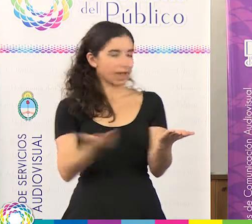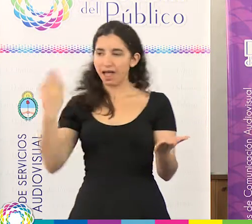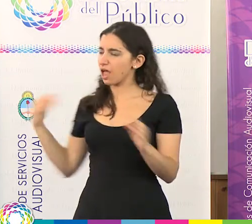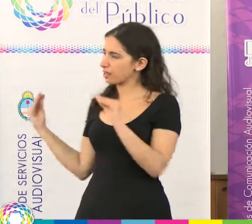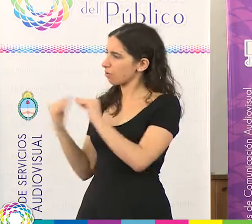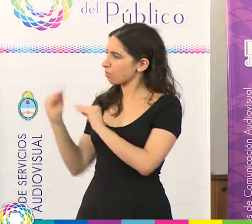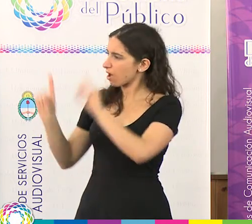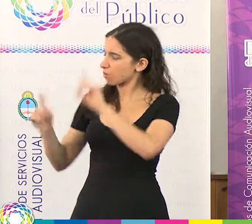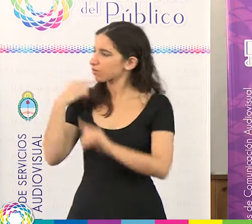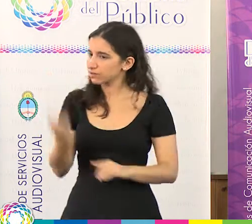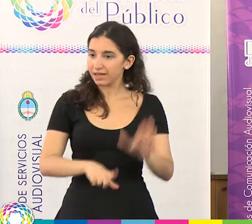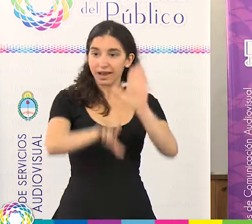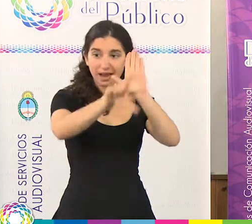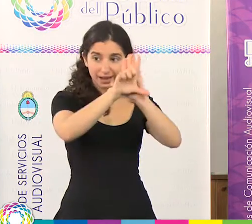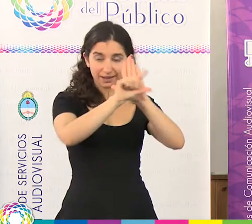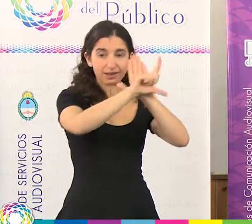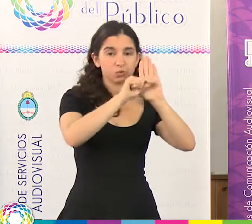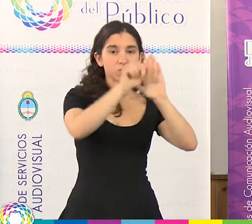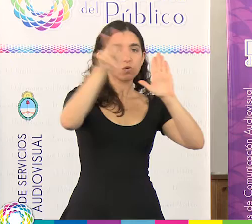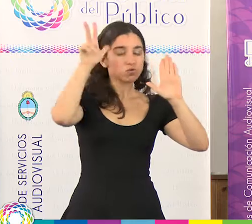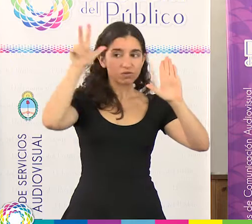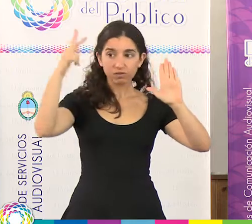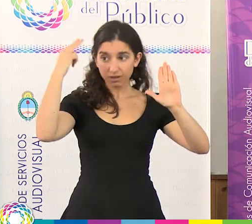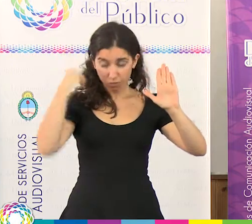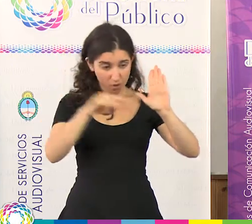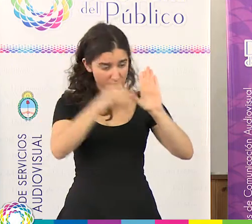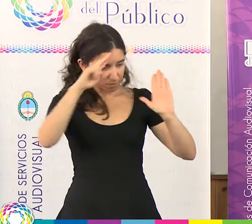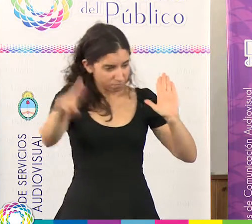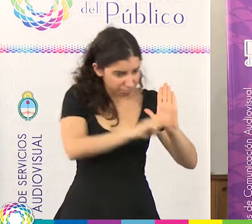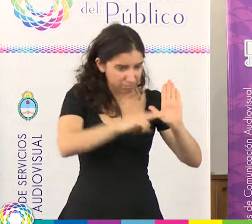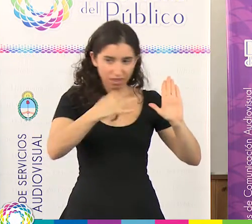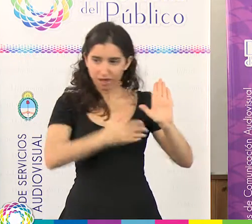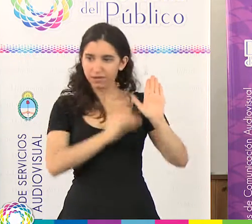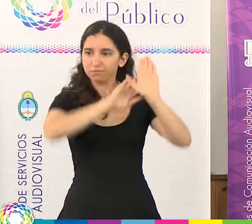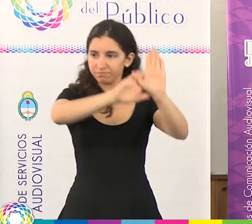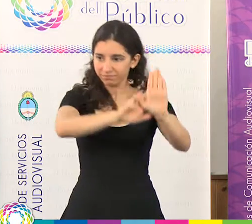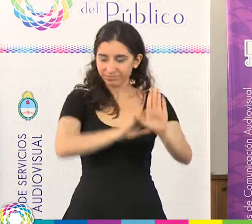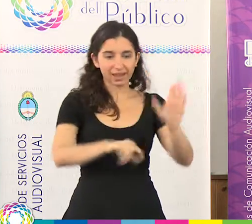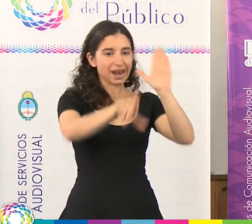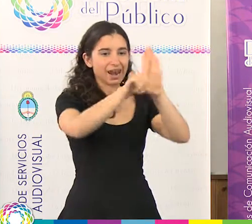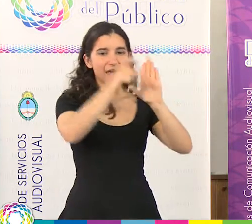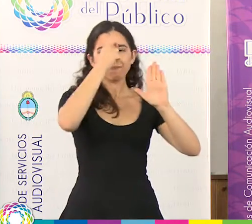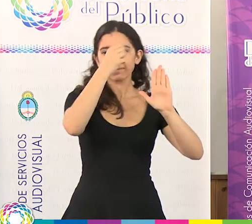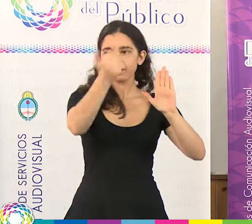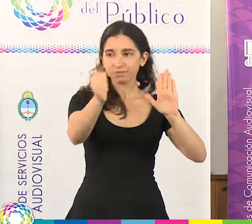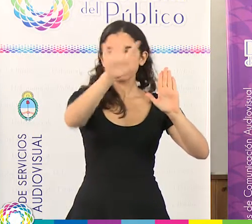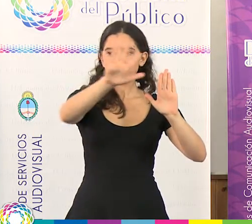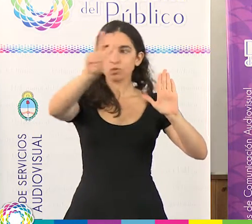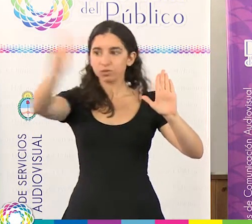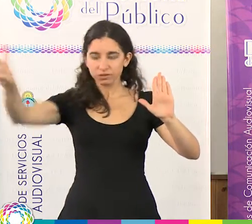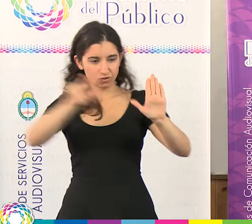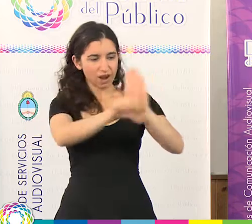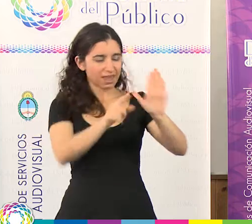compañeros, reivindicar el artículo 89 de la ley, estamos en defensa de la ley 26.522,